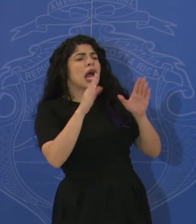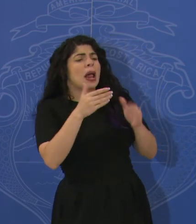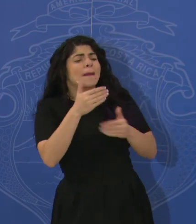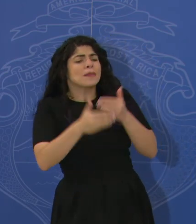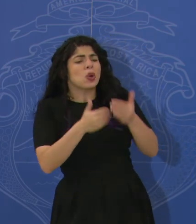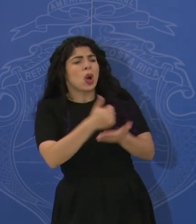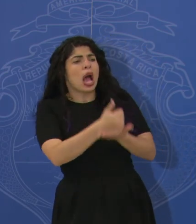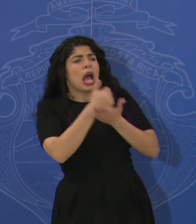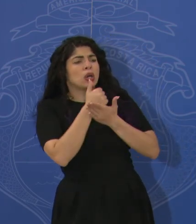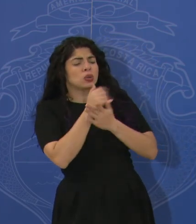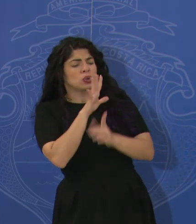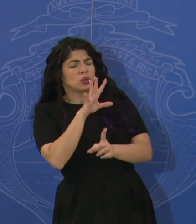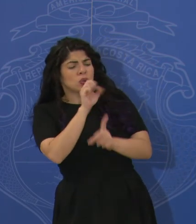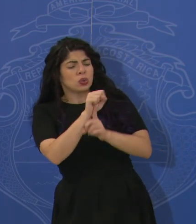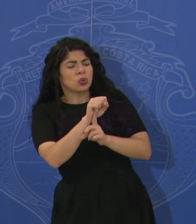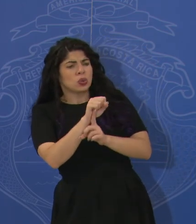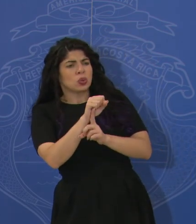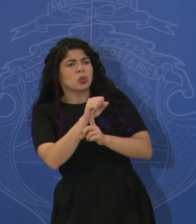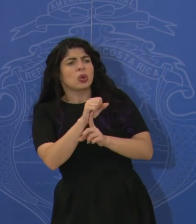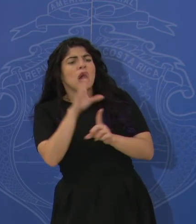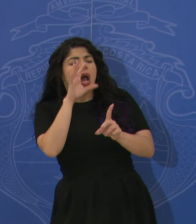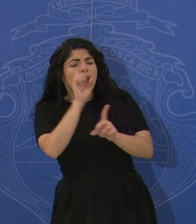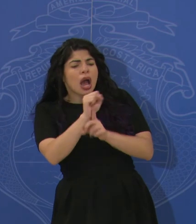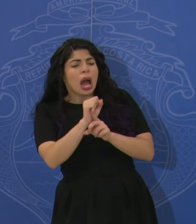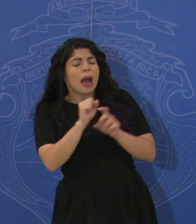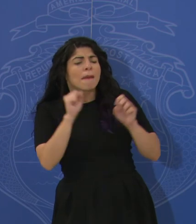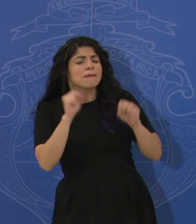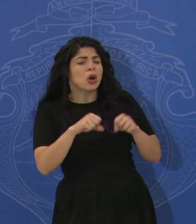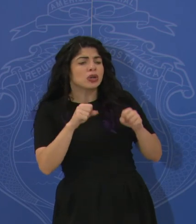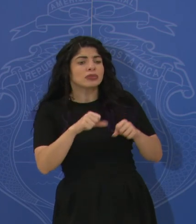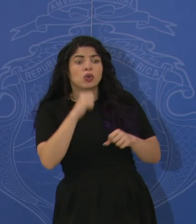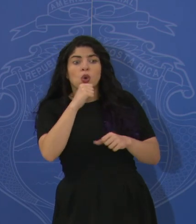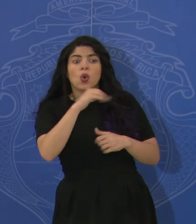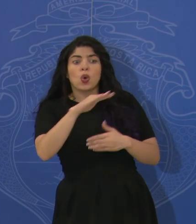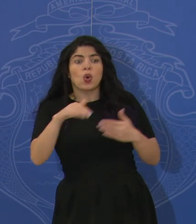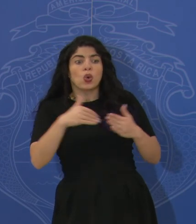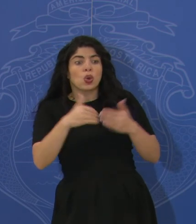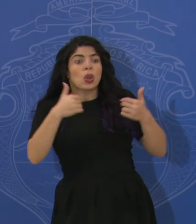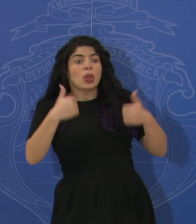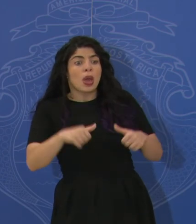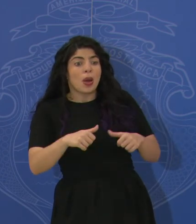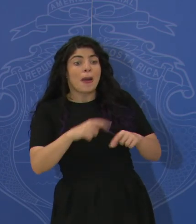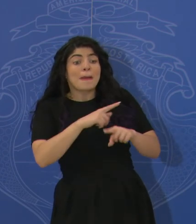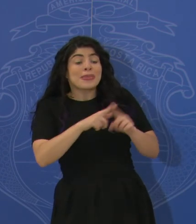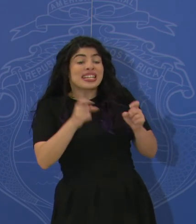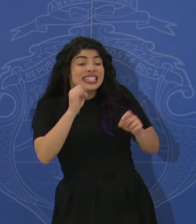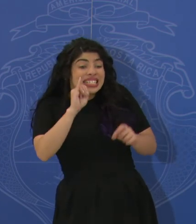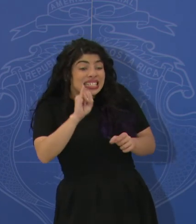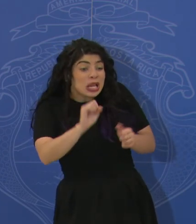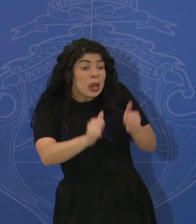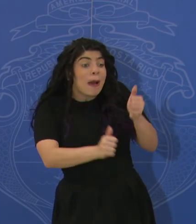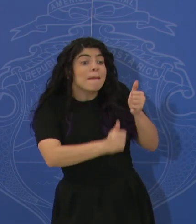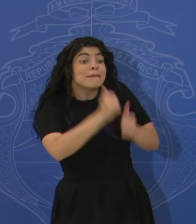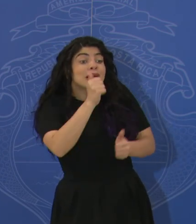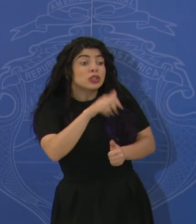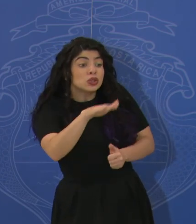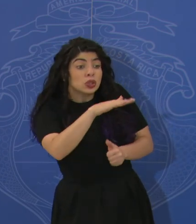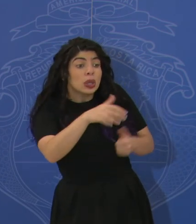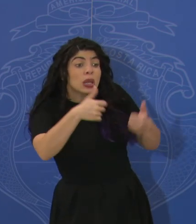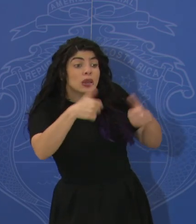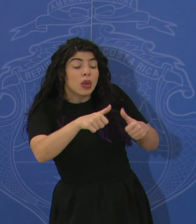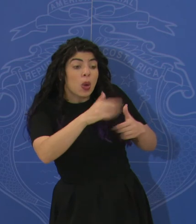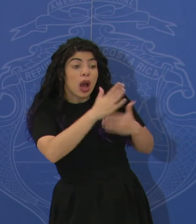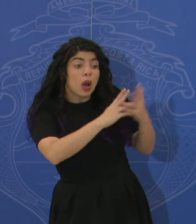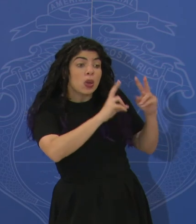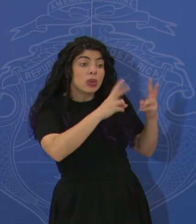identificar eso, permite identificar que puede haber, no necesariamente todos están de acuerdo, pero que una amplísima mayoría estén de acuerdo con